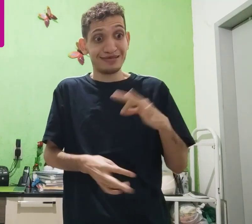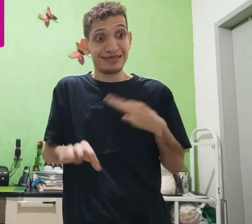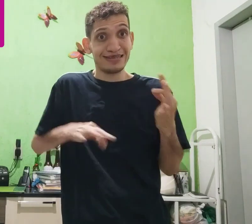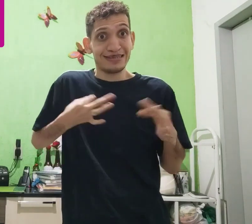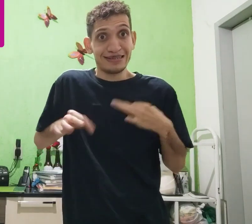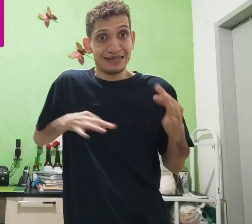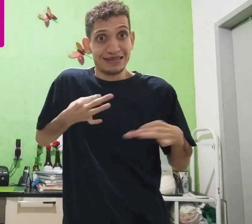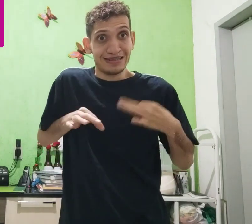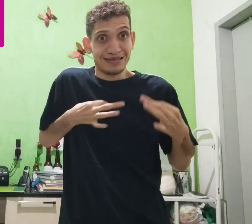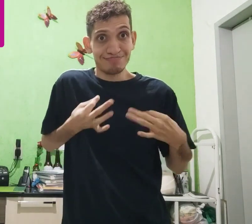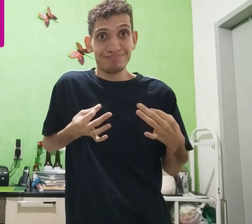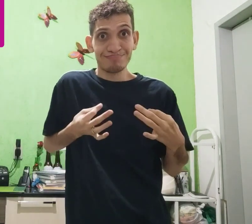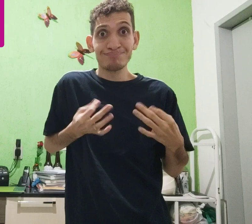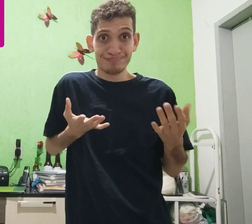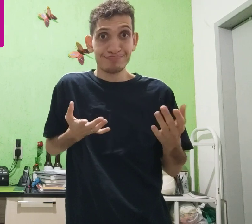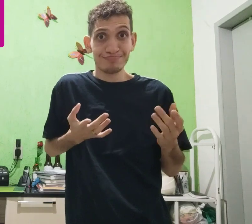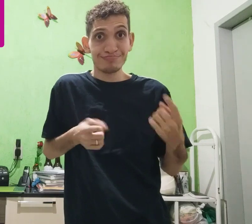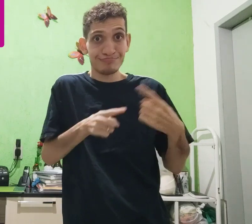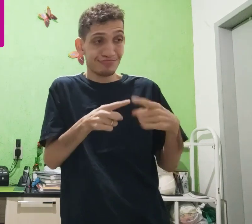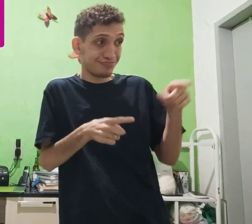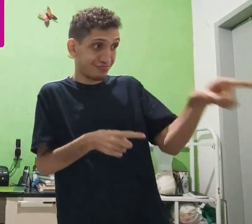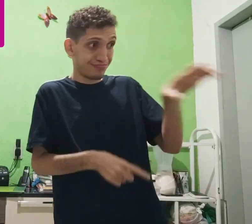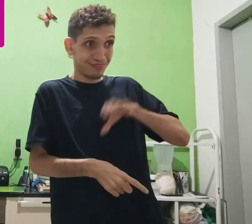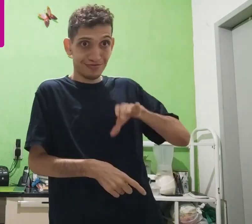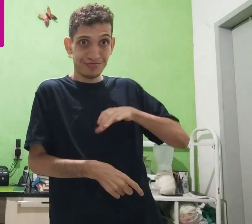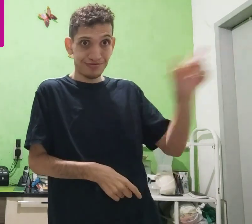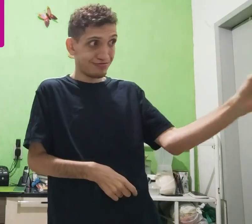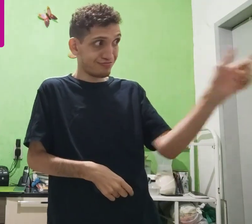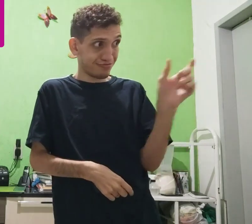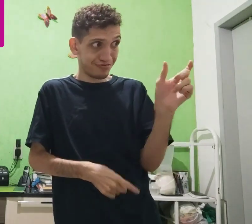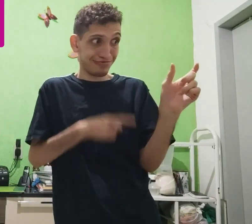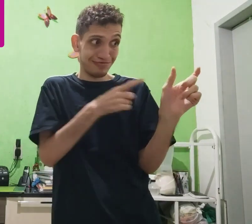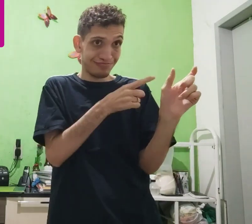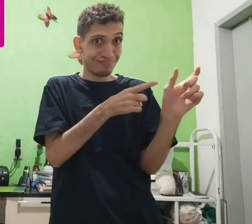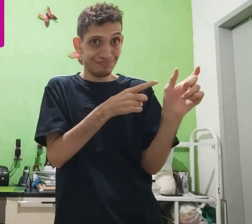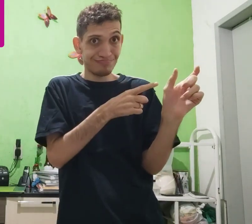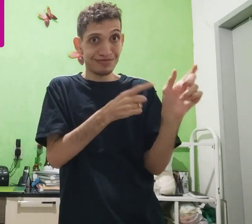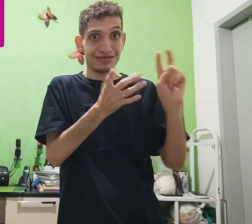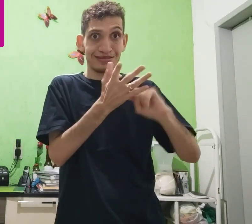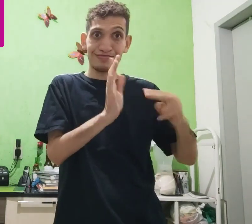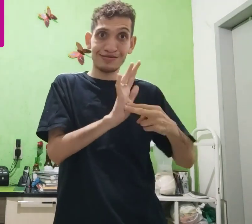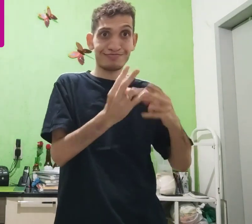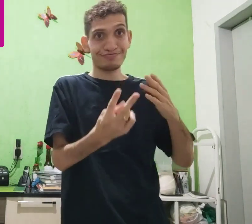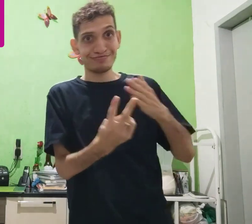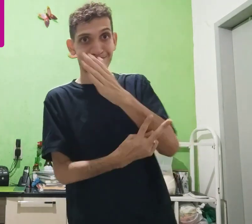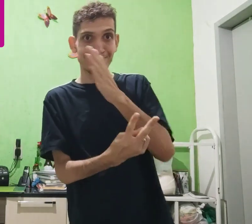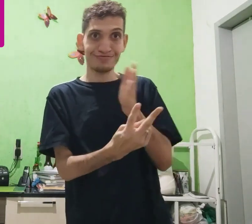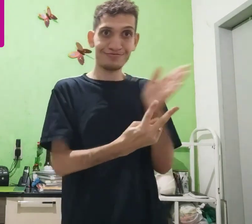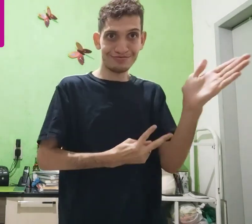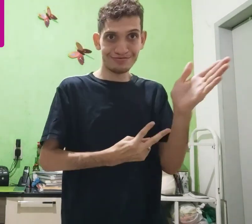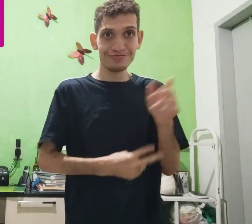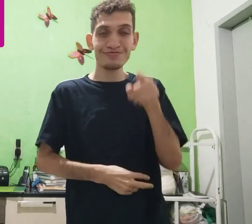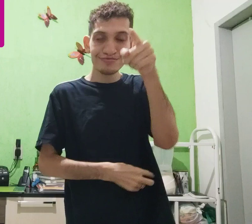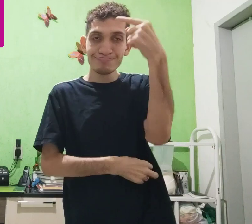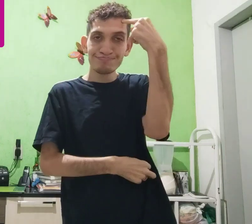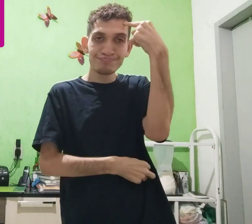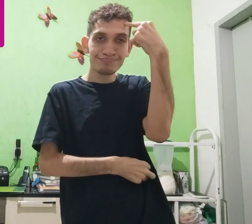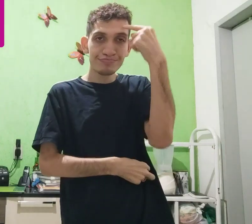É, então, tesão. Sim, porque isso, porque essa palavra, significa tanto uma coisa,